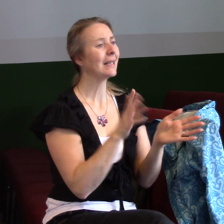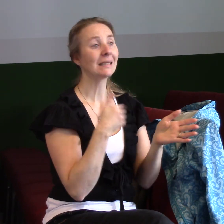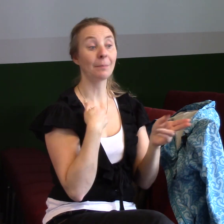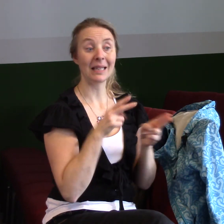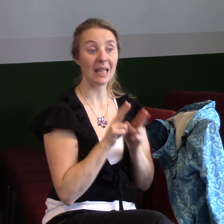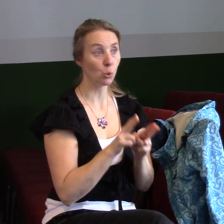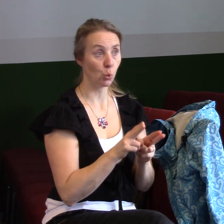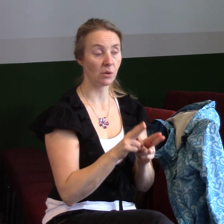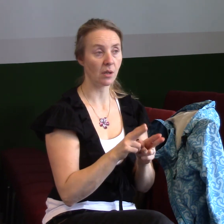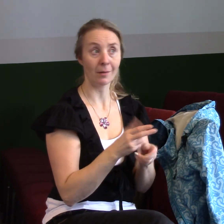Nic.